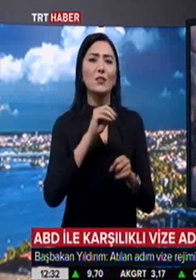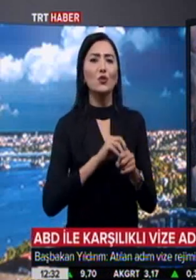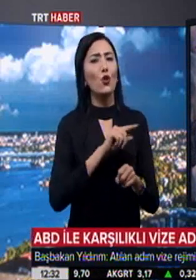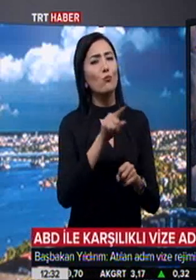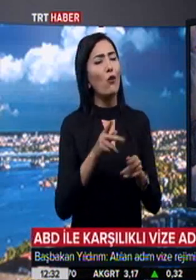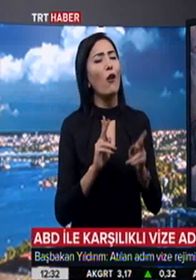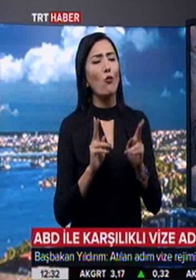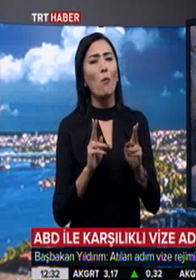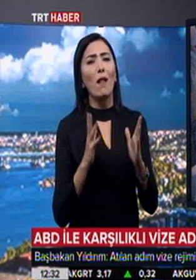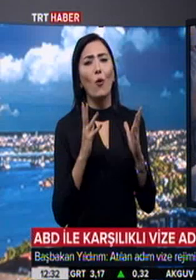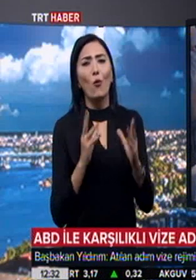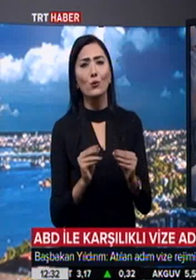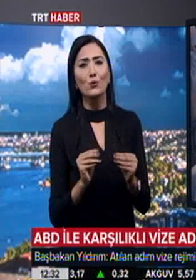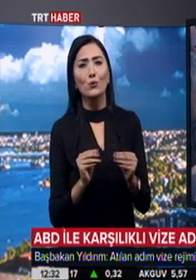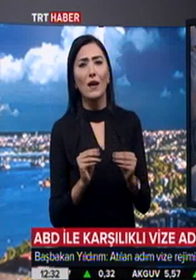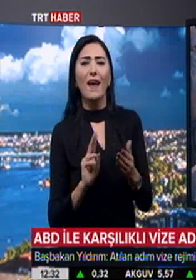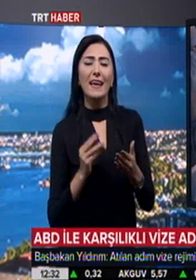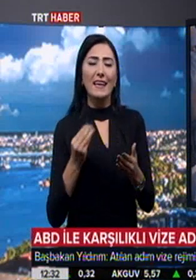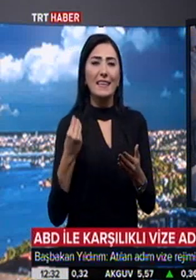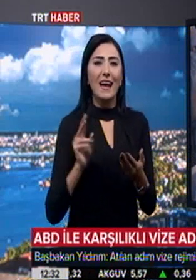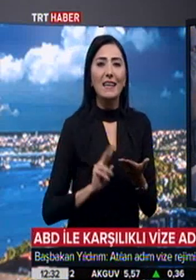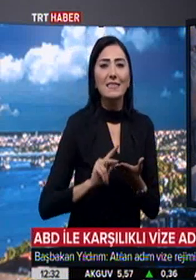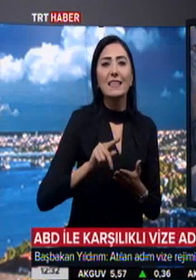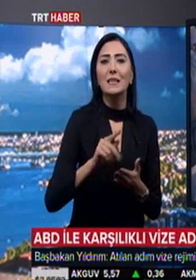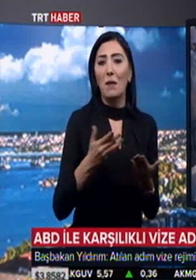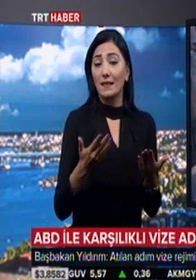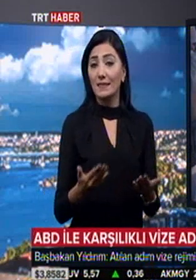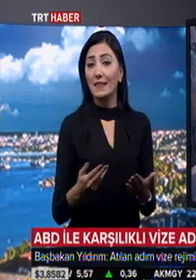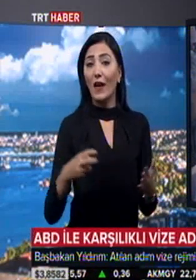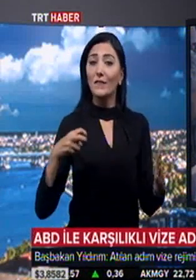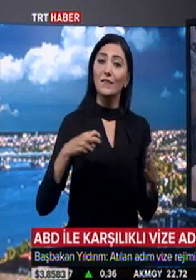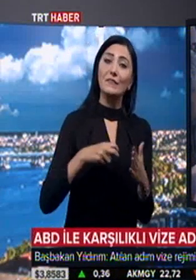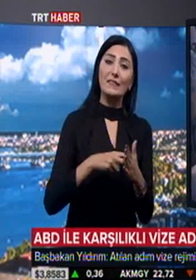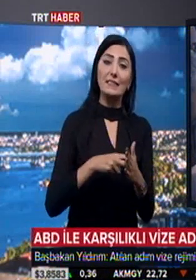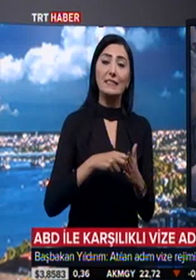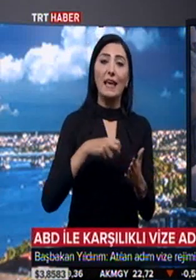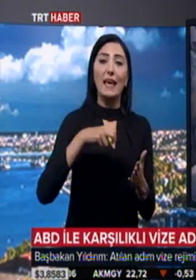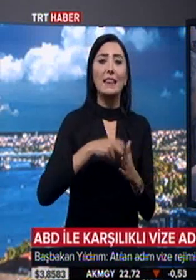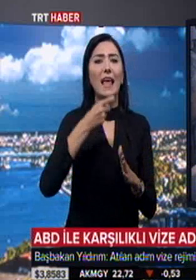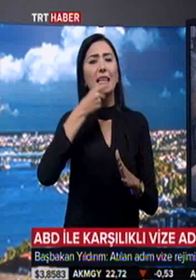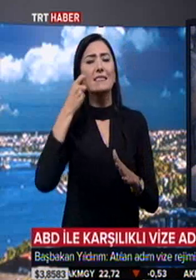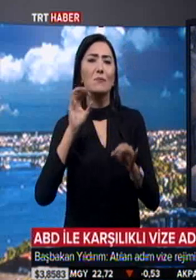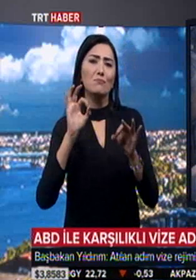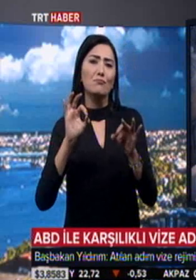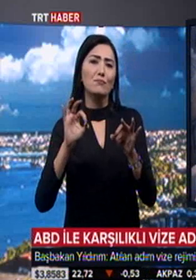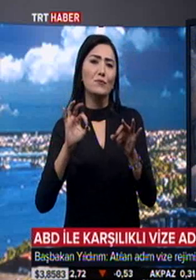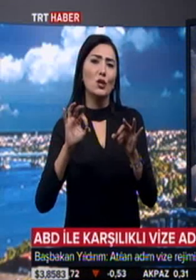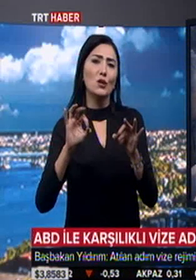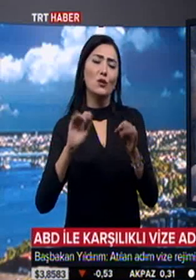bu normalleşir yani bu atılan adım aslında vize rejiminin eski haline